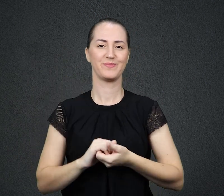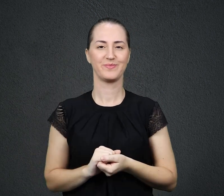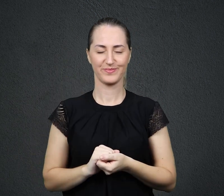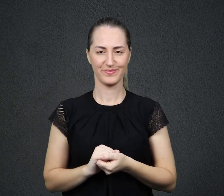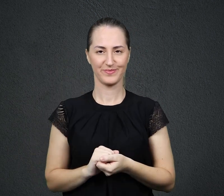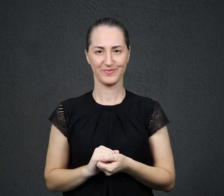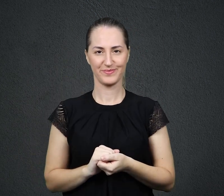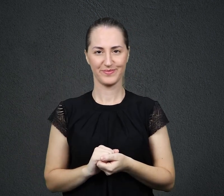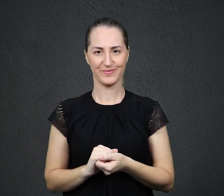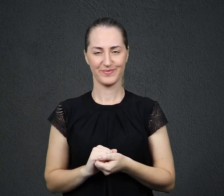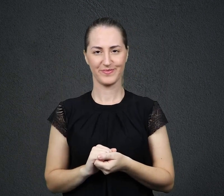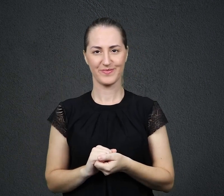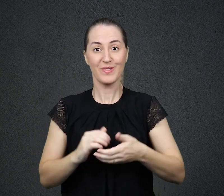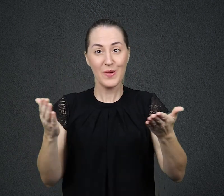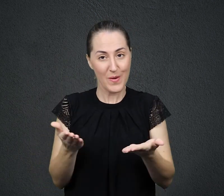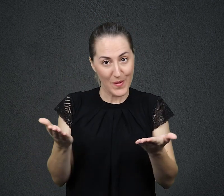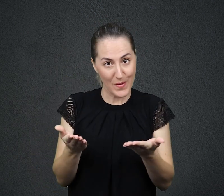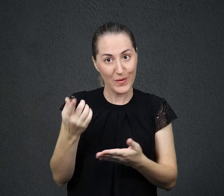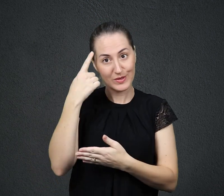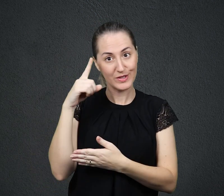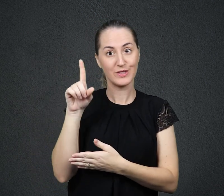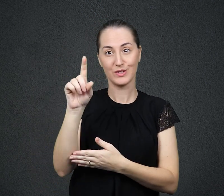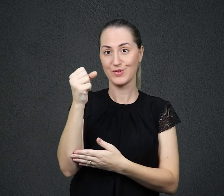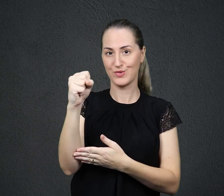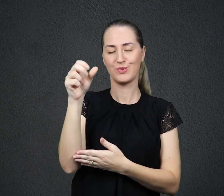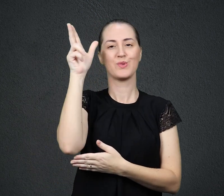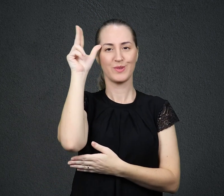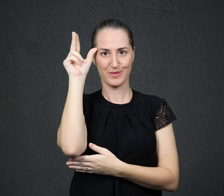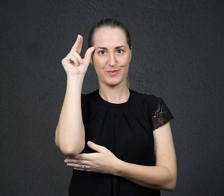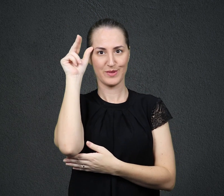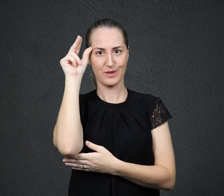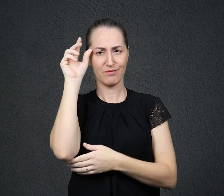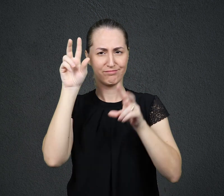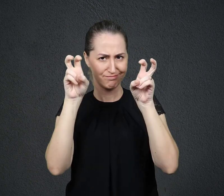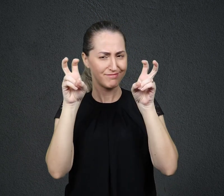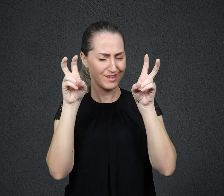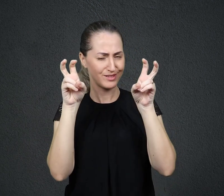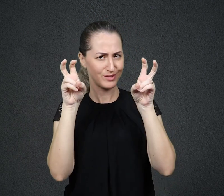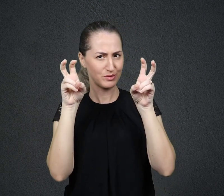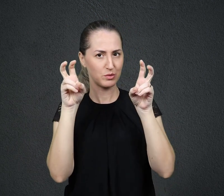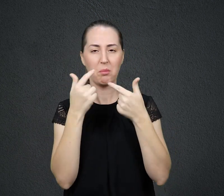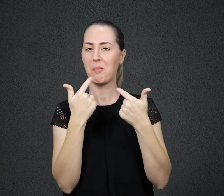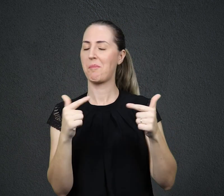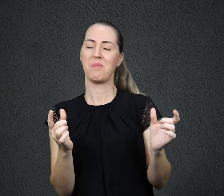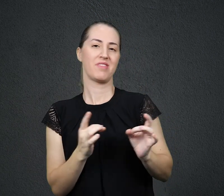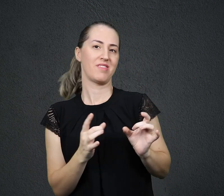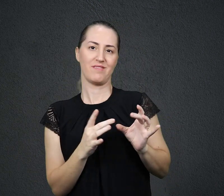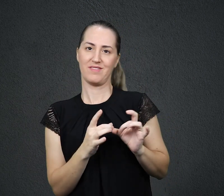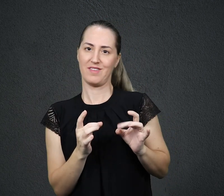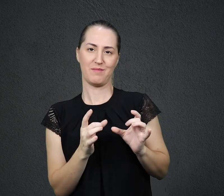Hoje é 18 de abril. Título de hoje, Não Tema. Leitura bíblica, Isaías capítulo